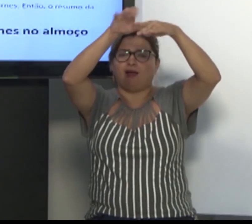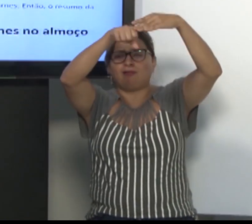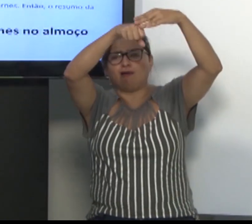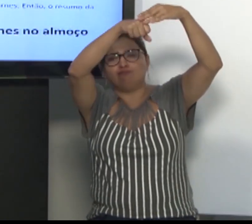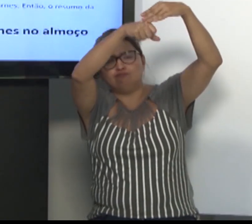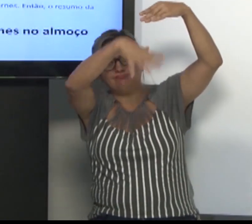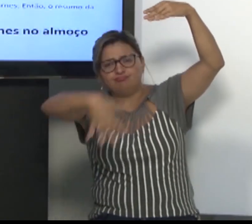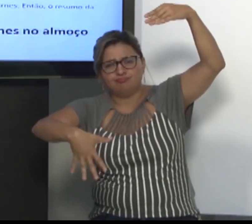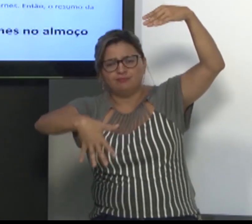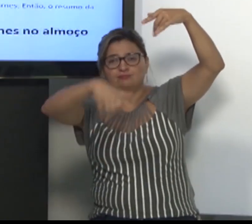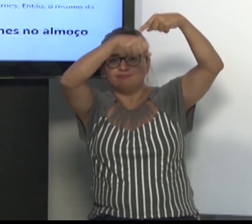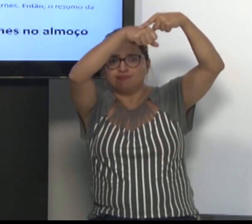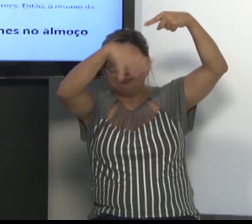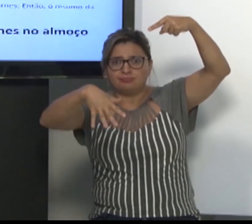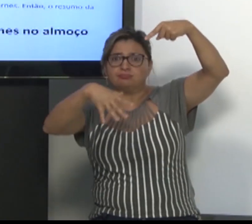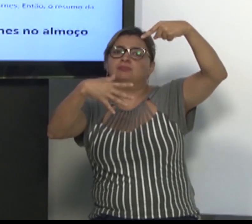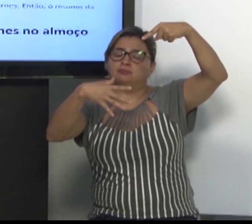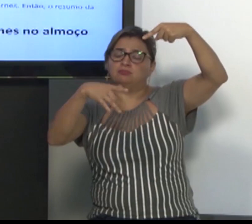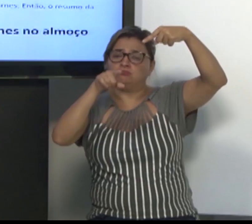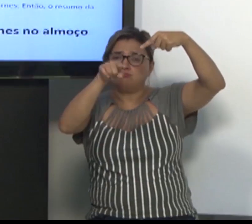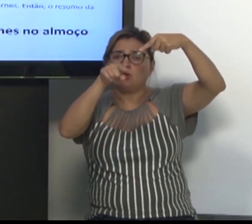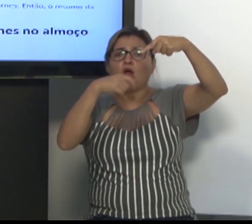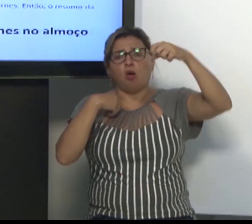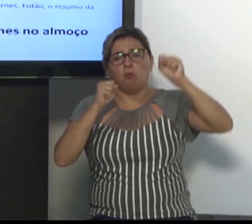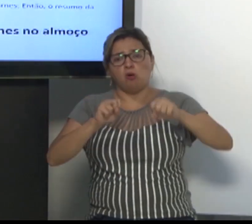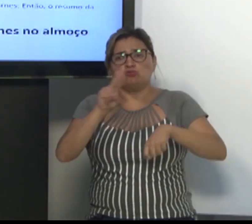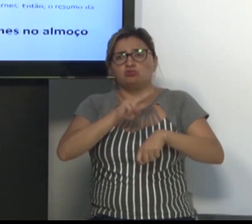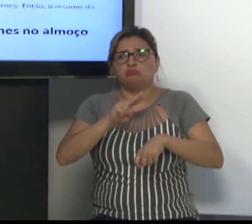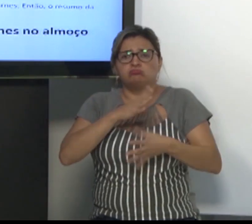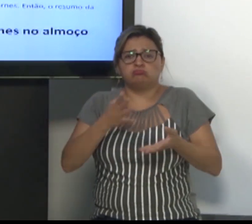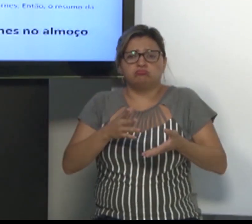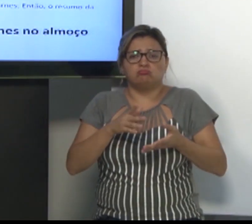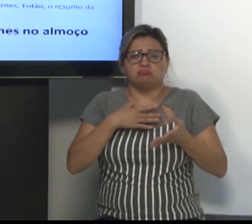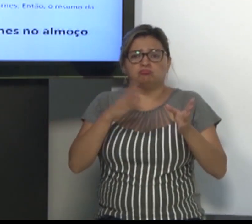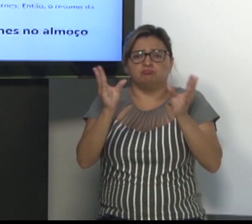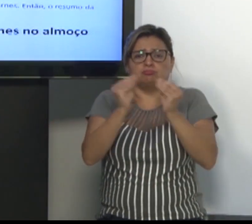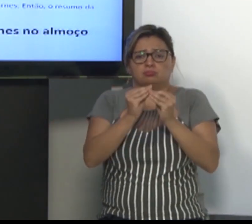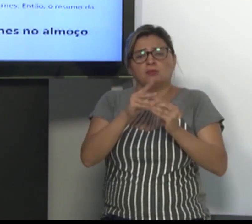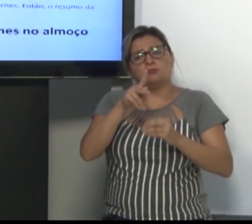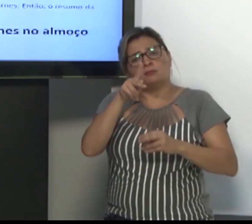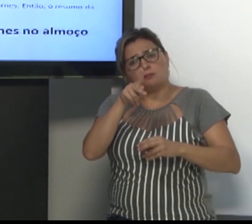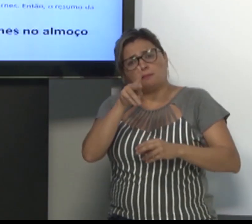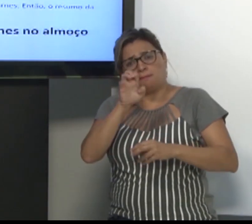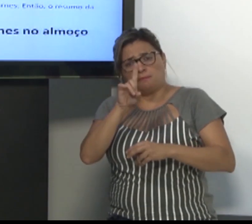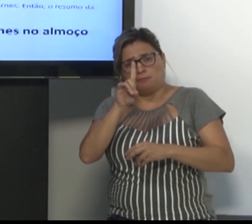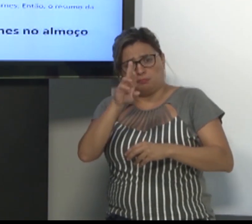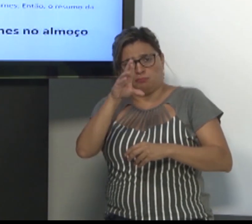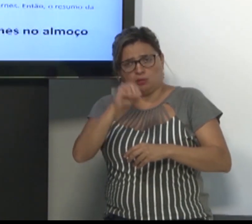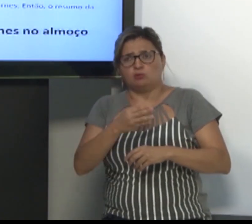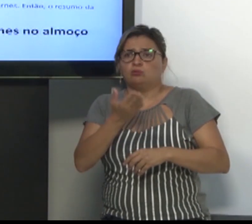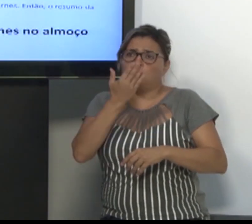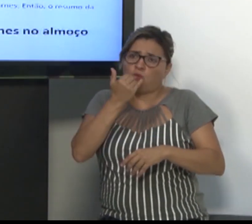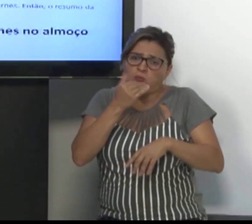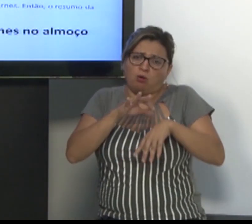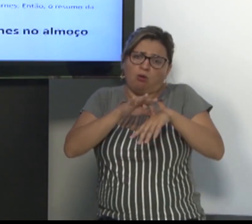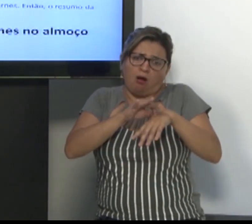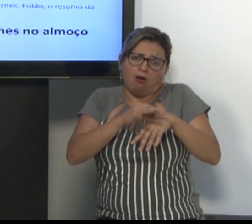Mas, qual é a ideia principal da frase? É a carne. Vários tipos de carne.